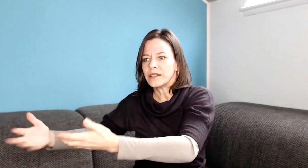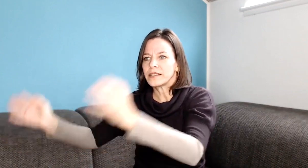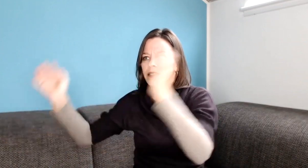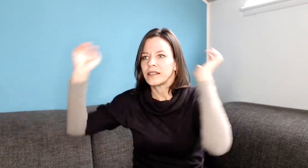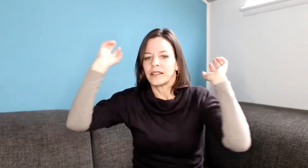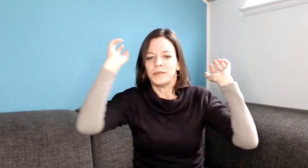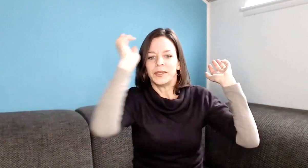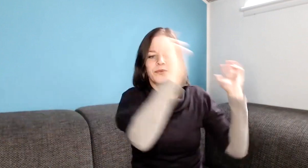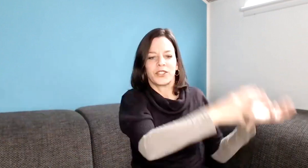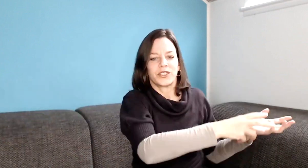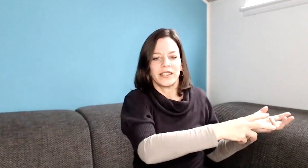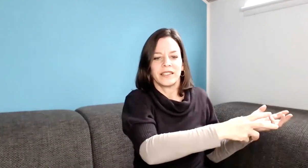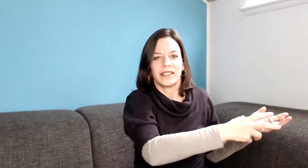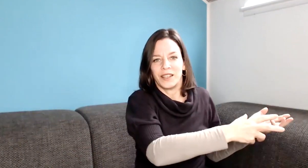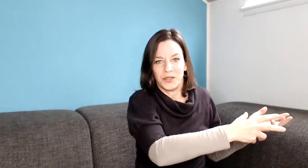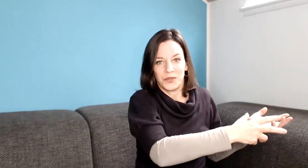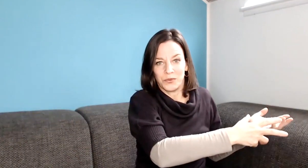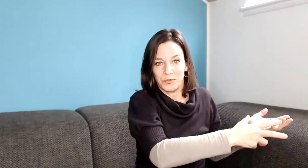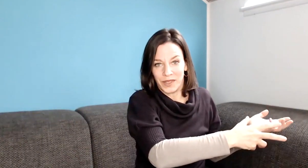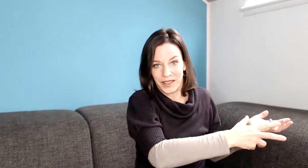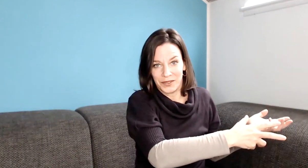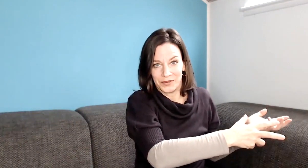als mit dem Verstand alles zu begreifen.